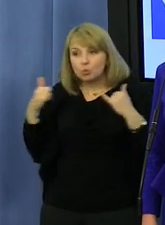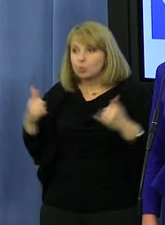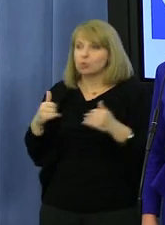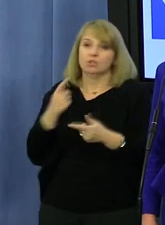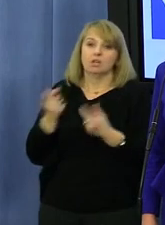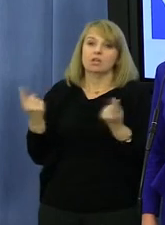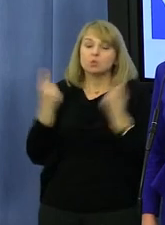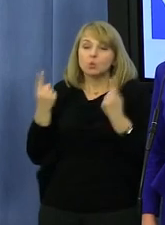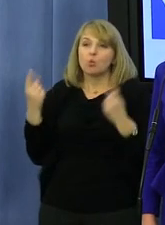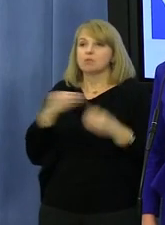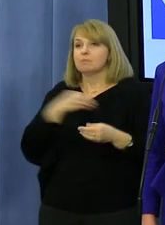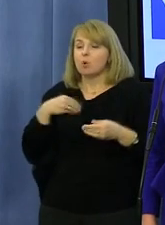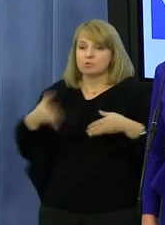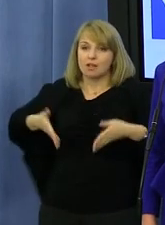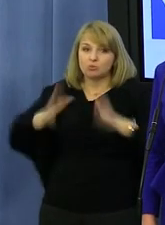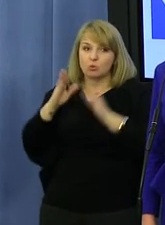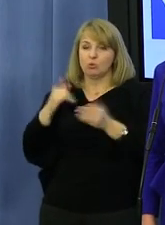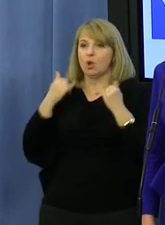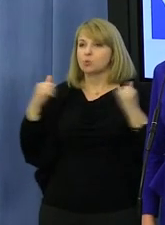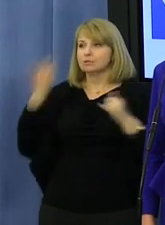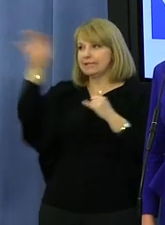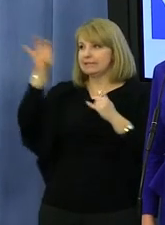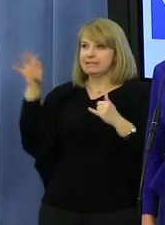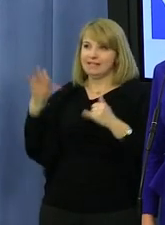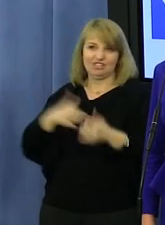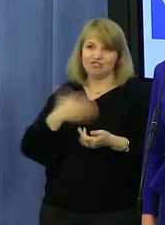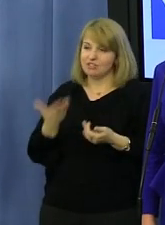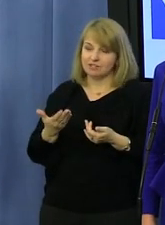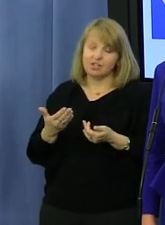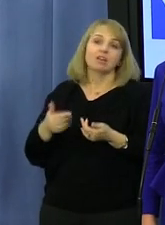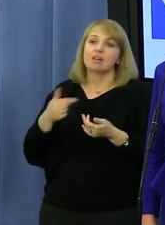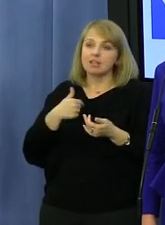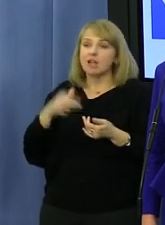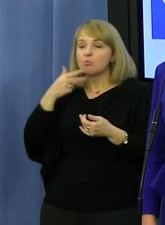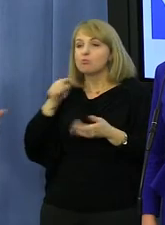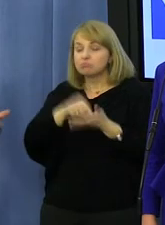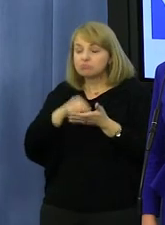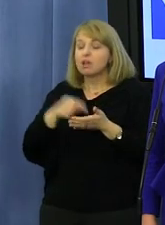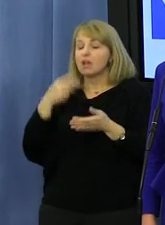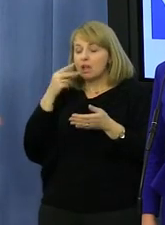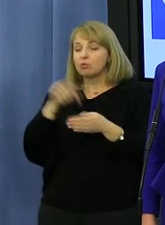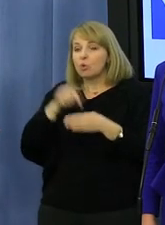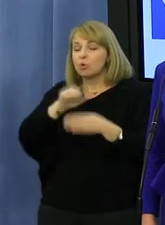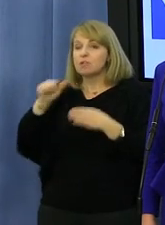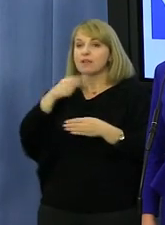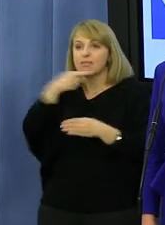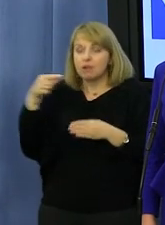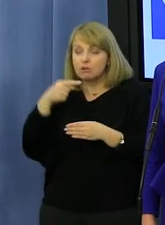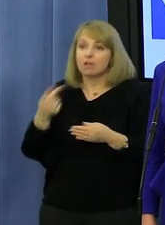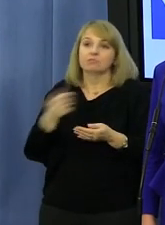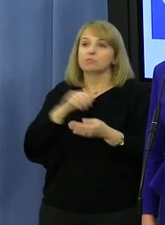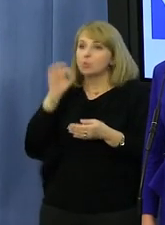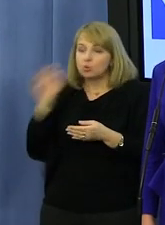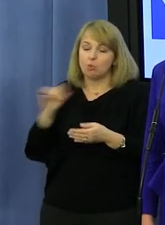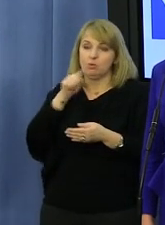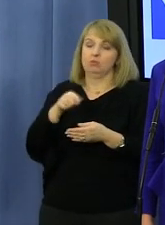wciąż polskiego drogownictwa, oznaczeń itd., że ja mimo tego całego potępienia, który z siebie wydobywam, też rozumiem, że po prostu życie go w natłoku